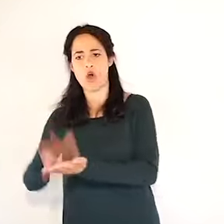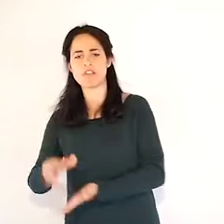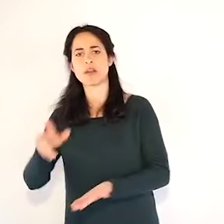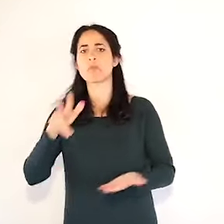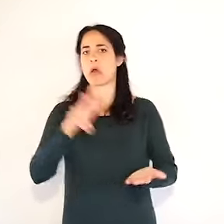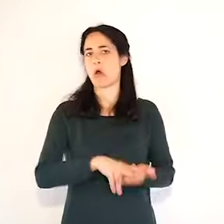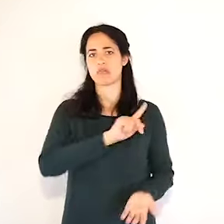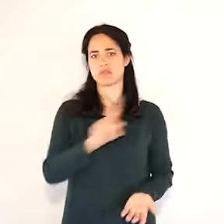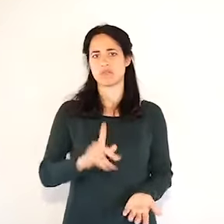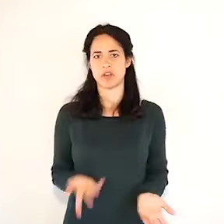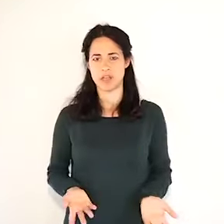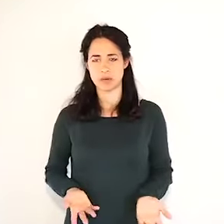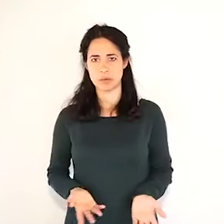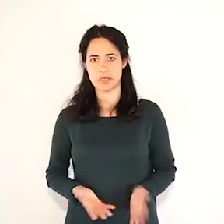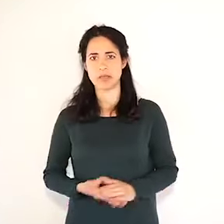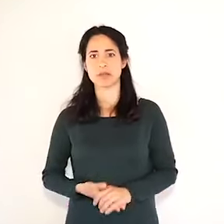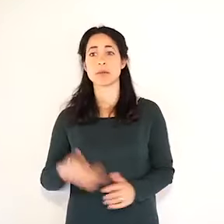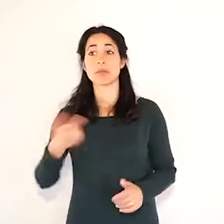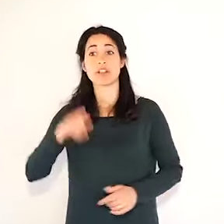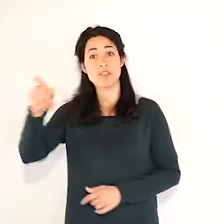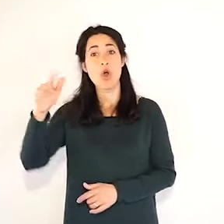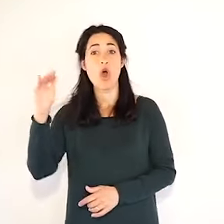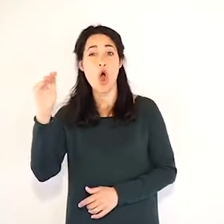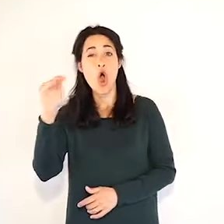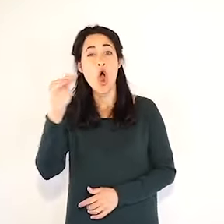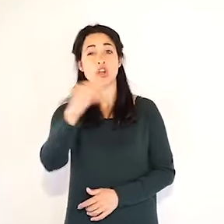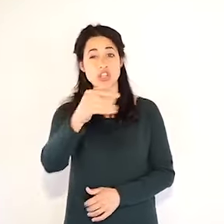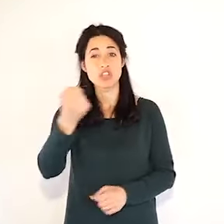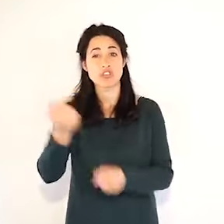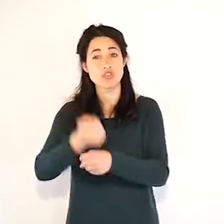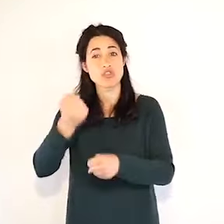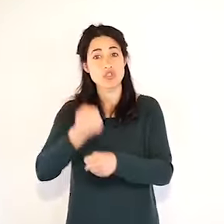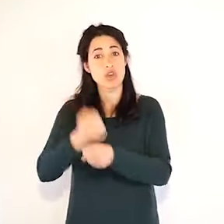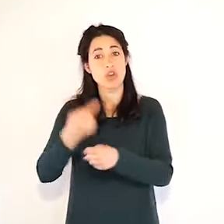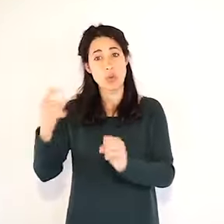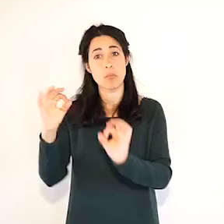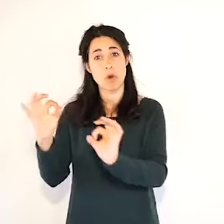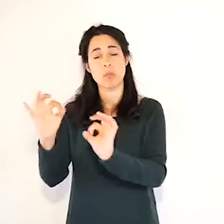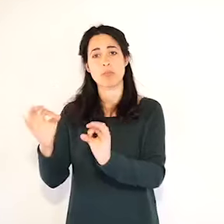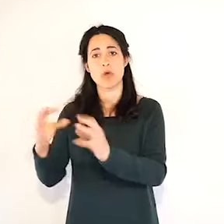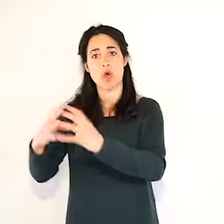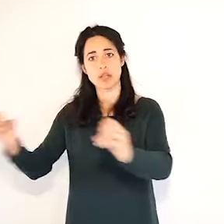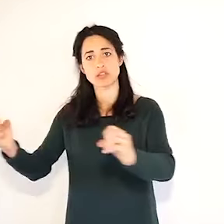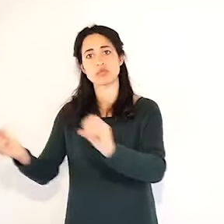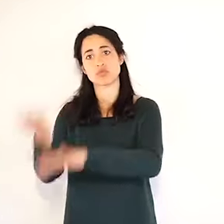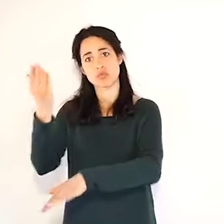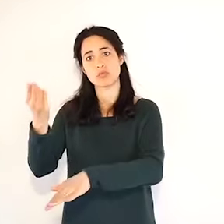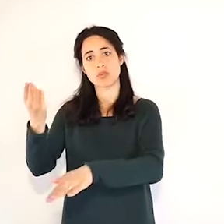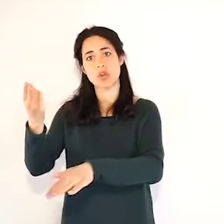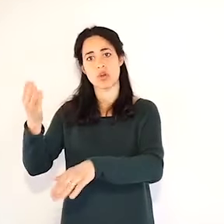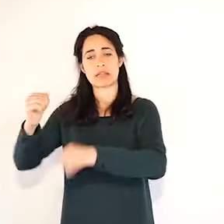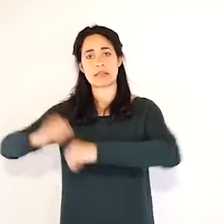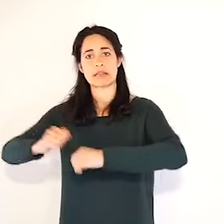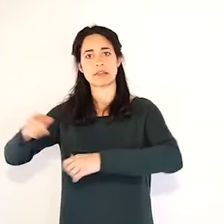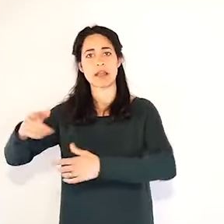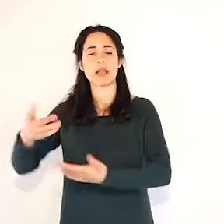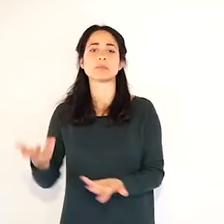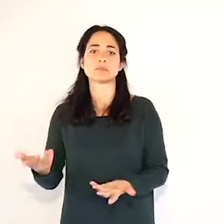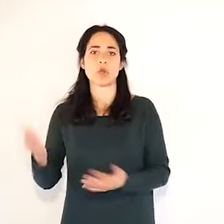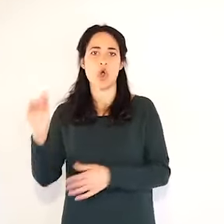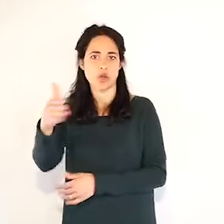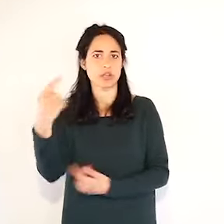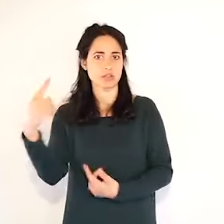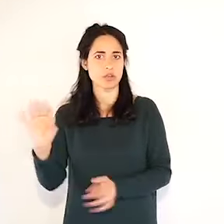quando avremo dei dati consistenti da comunicare evidentemente li trasmetteremo. Su Parma dico anche che